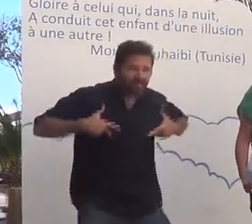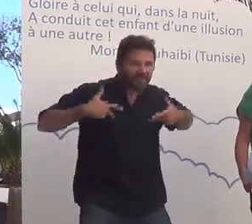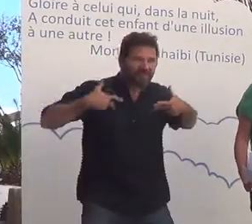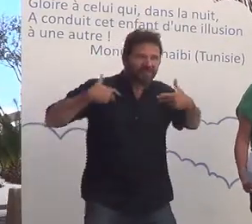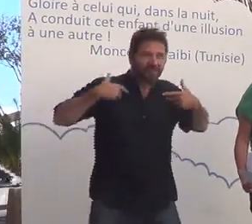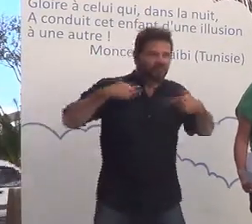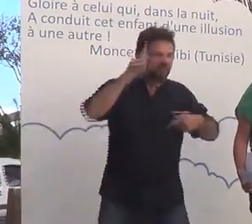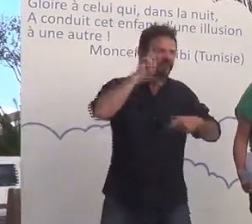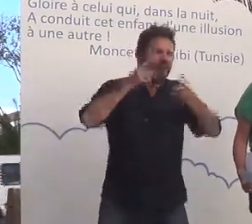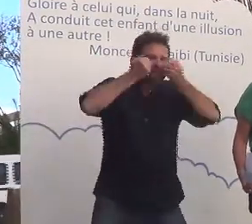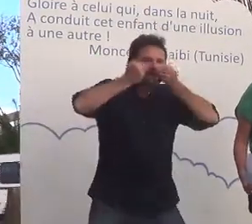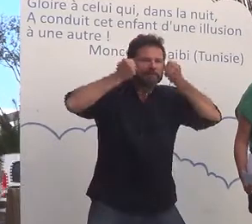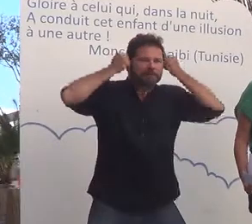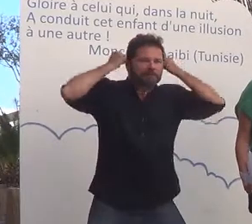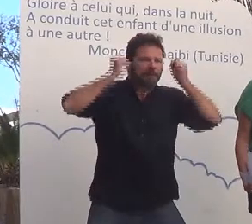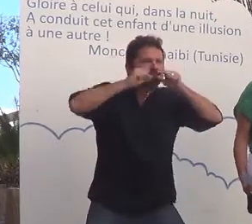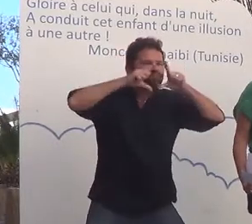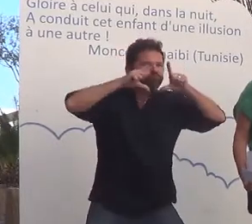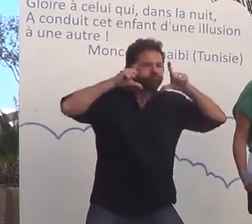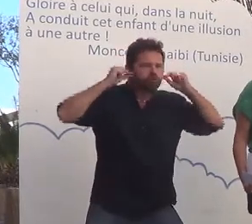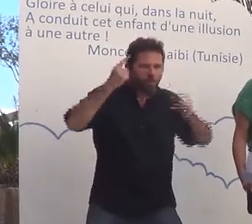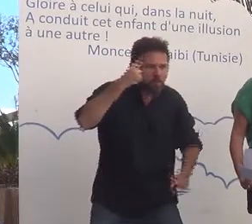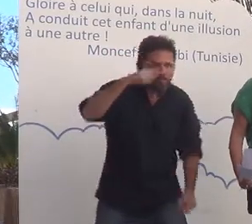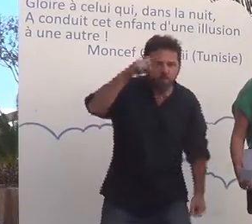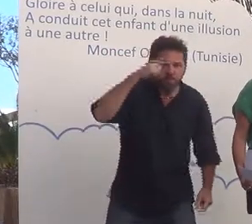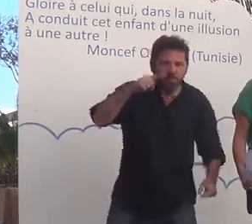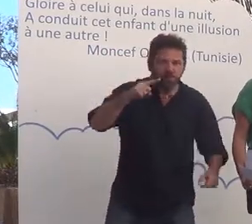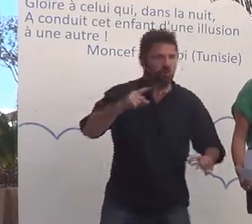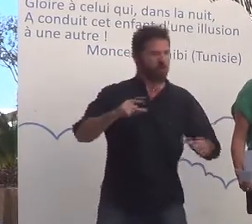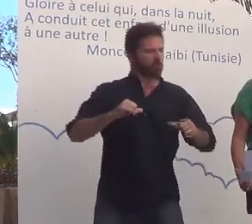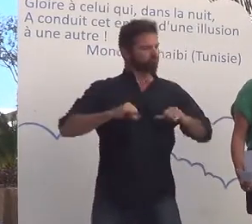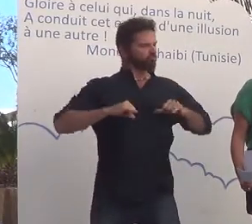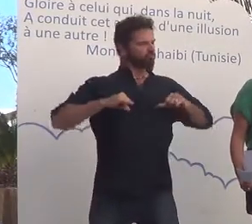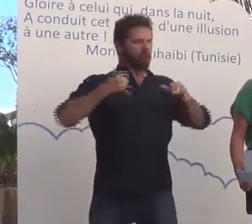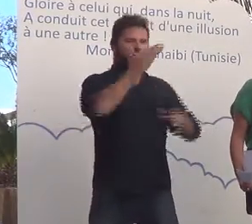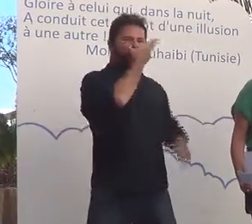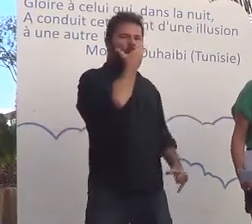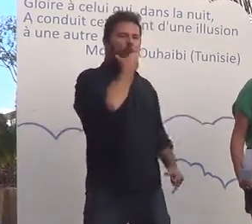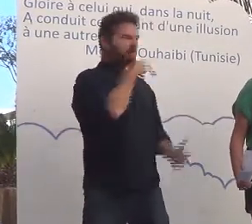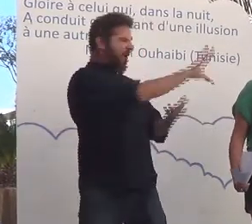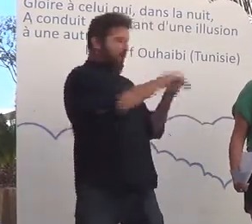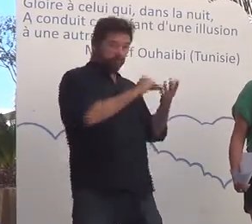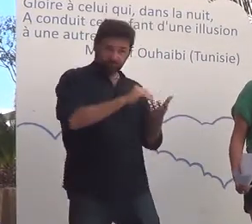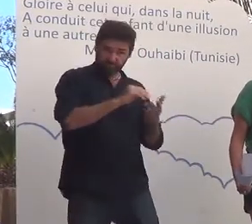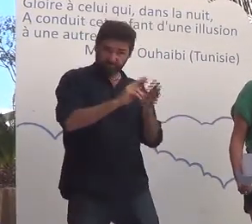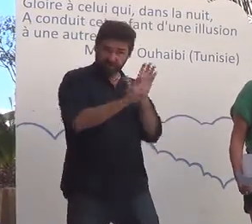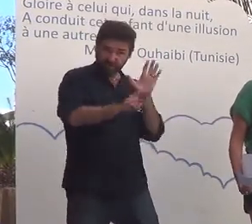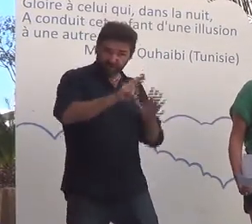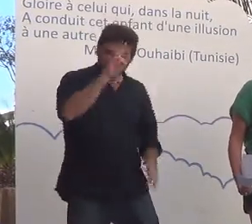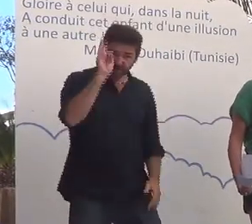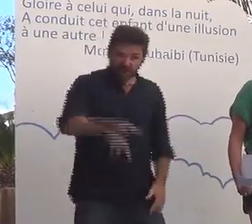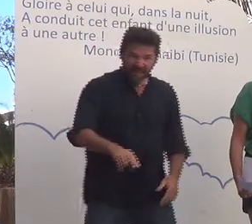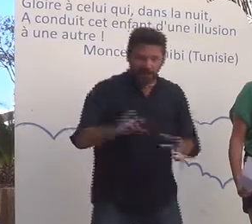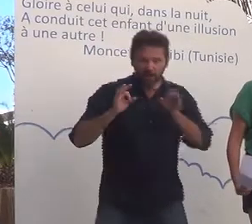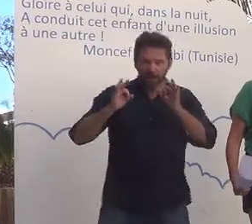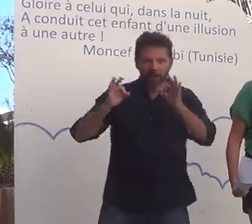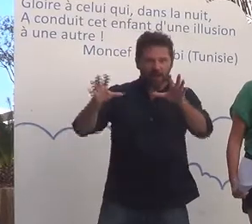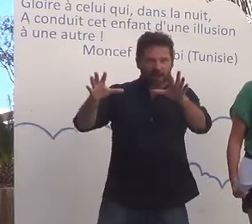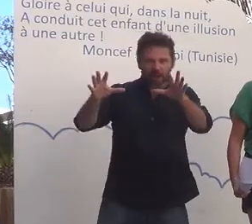-elles des lifting ? La jeunesse a-t-elle toujours été une référence esthétique ? Avec quelles larmes peut-on tuer le temps ? Pourquoi avons-nous peur de